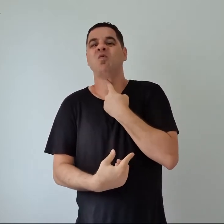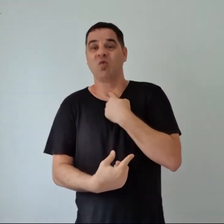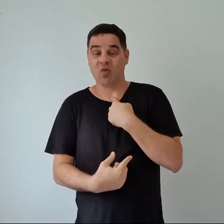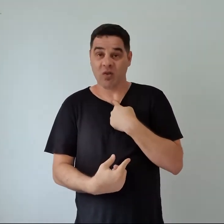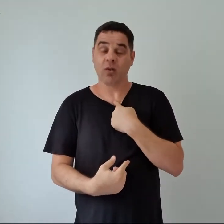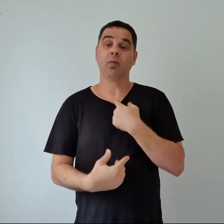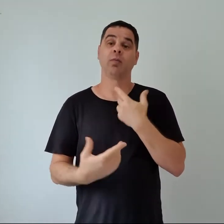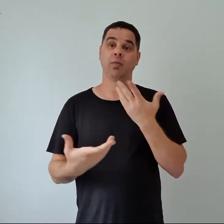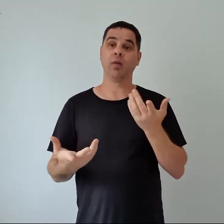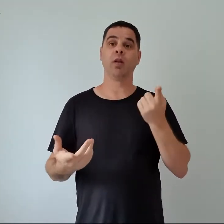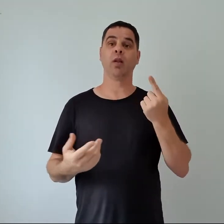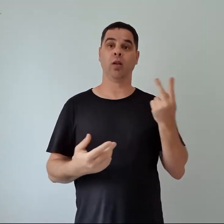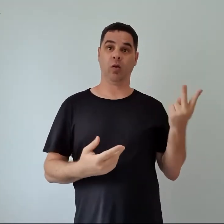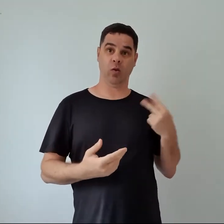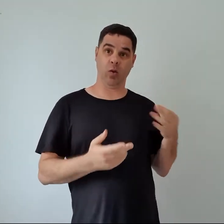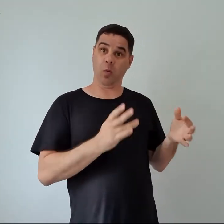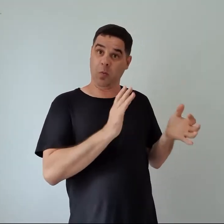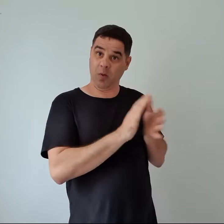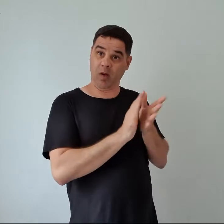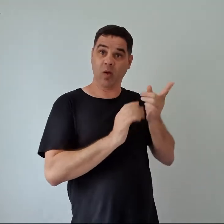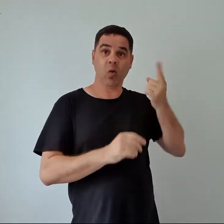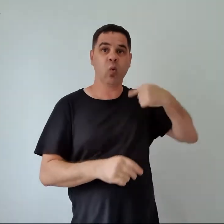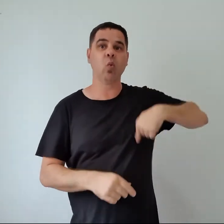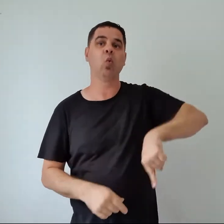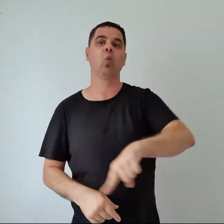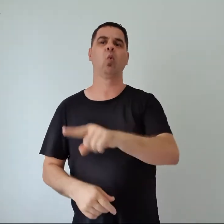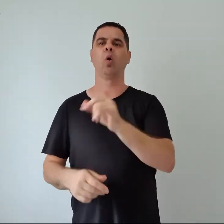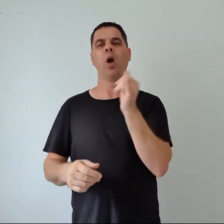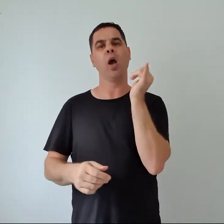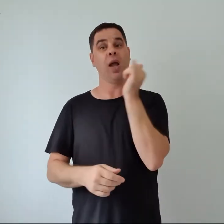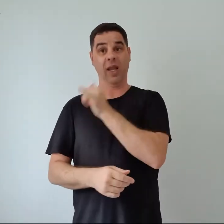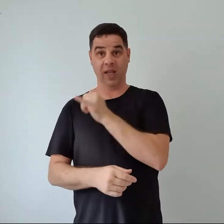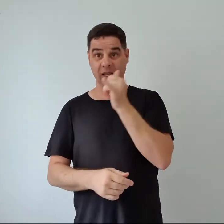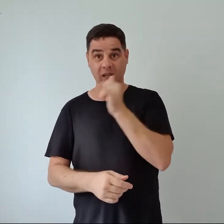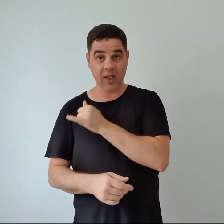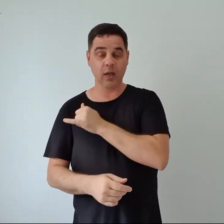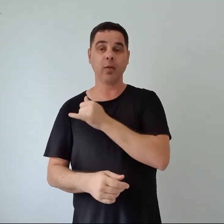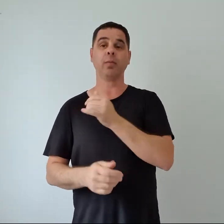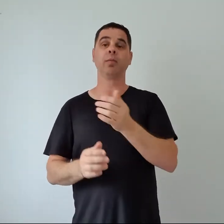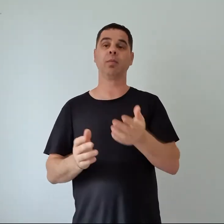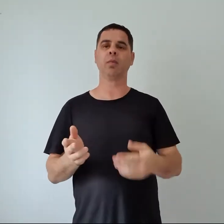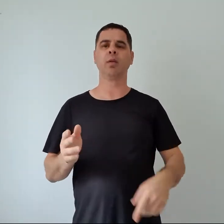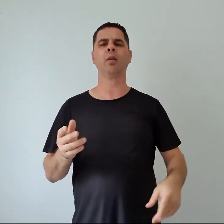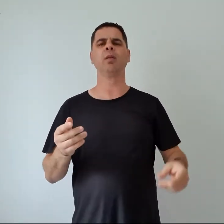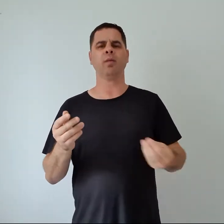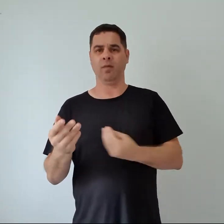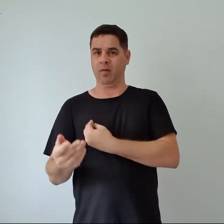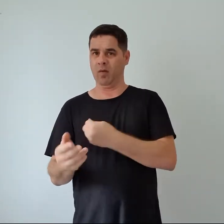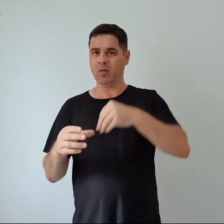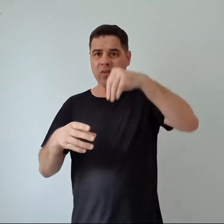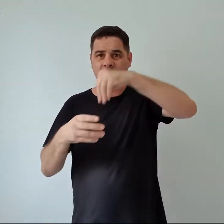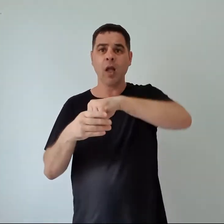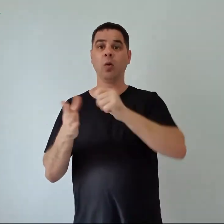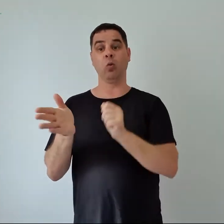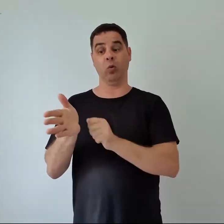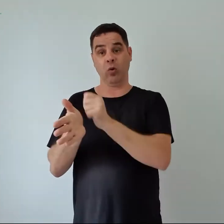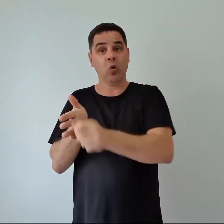Assim, partimos para a Itália, eu e meu marido, parceiríssimo. E lá estávamos nós no trem, a caminho de